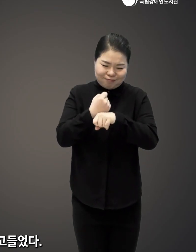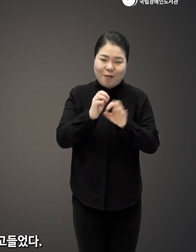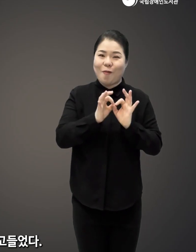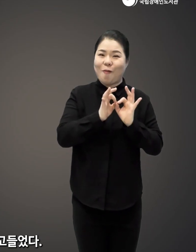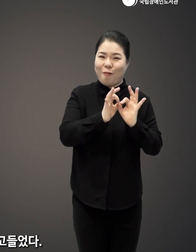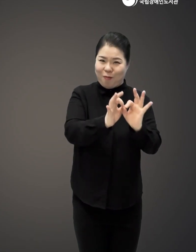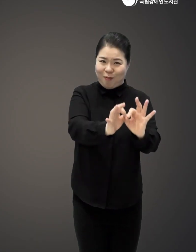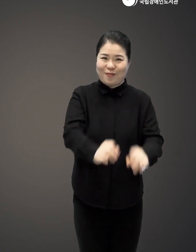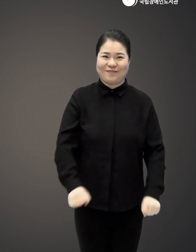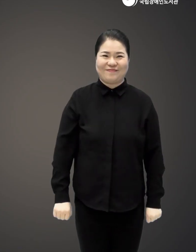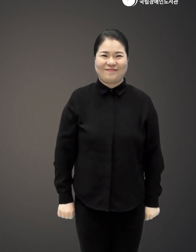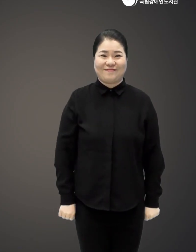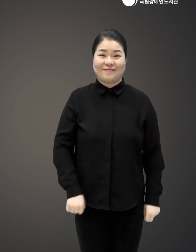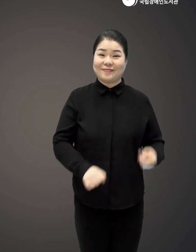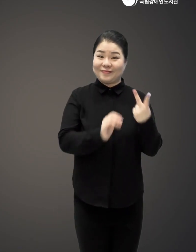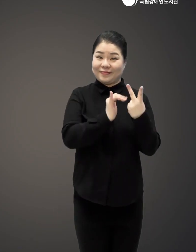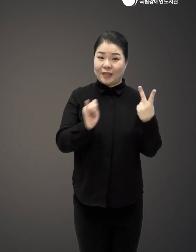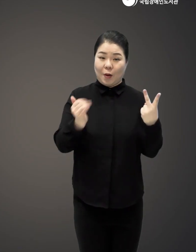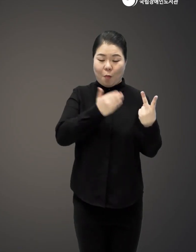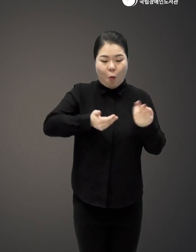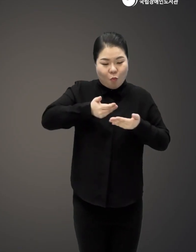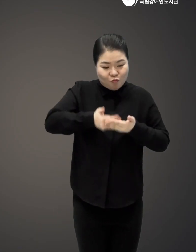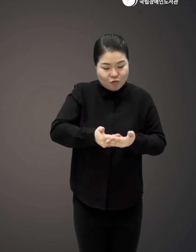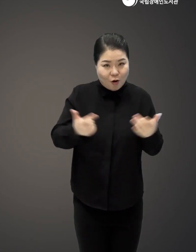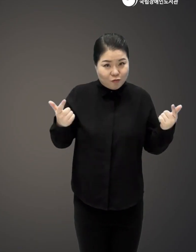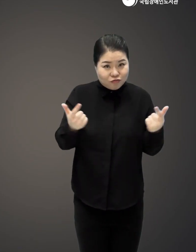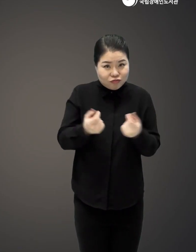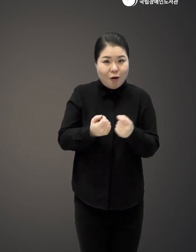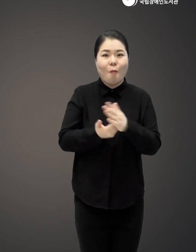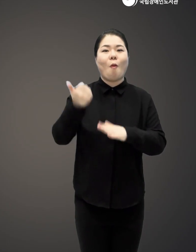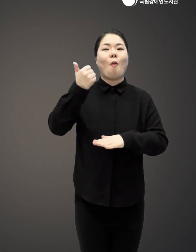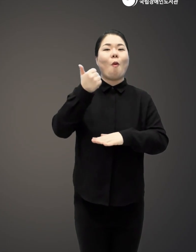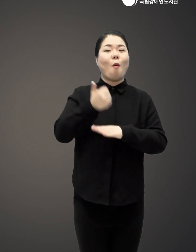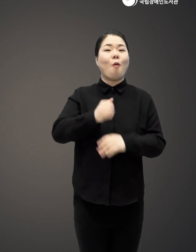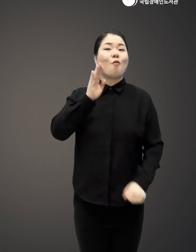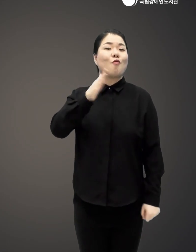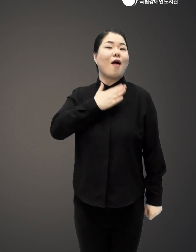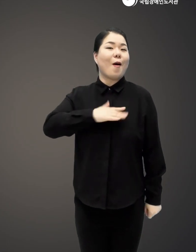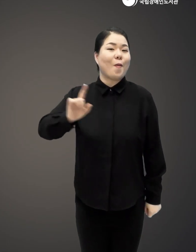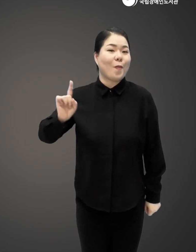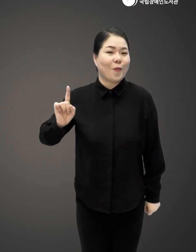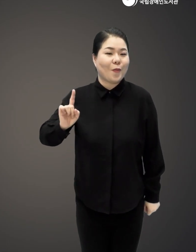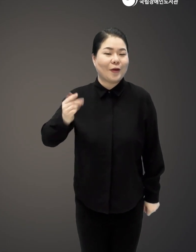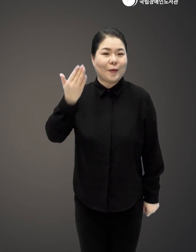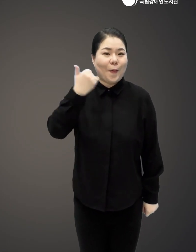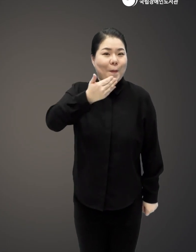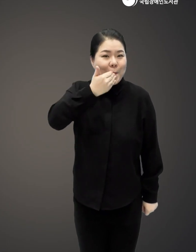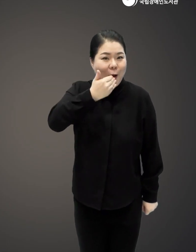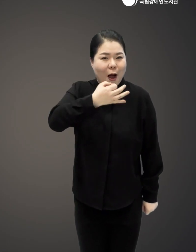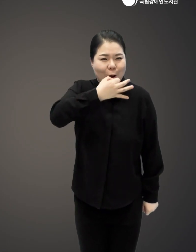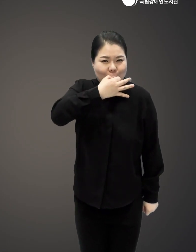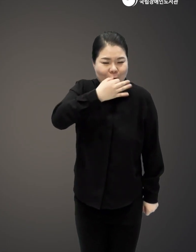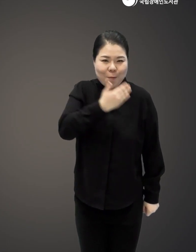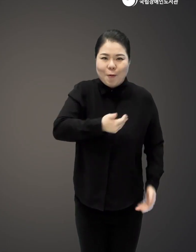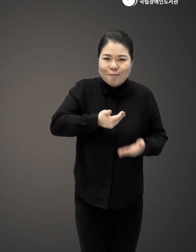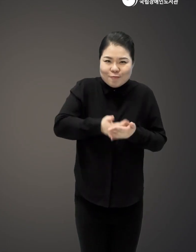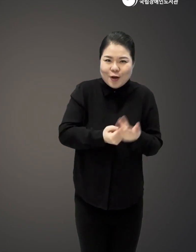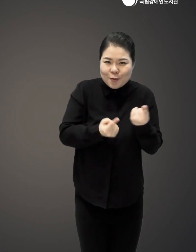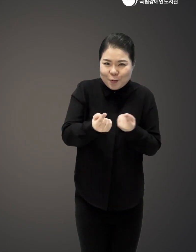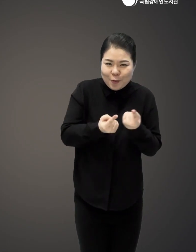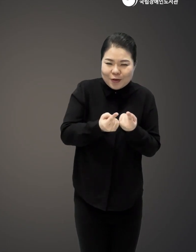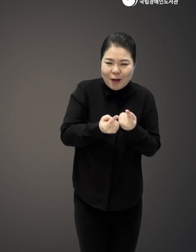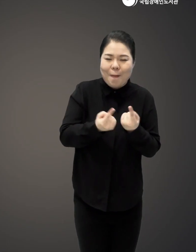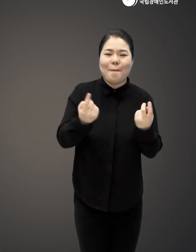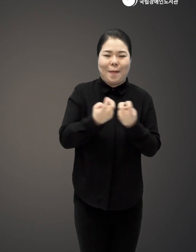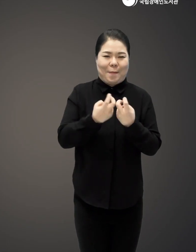파고들었다 두 사람이 스스로 체중 감량에 성공하면서 얻은 결론은 기존의 식욕과 체중 조절 체계를